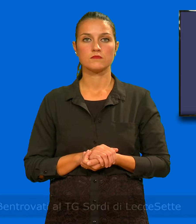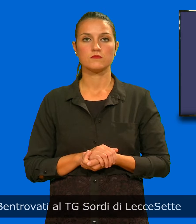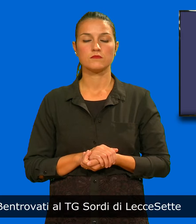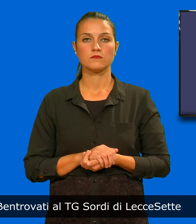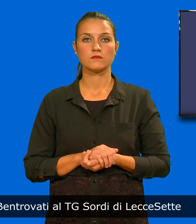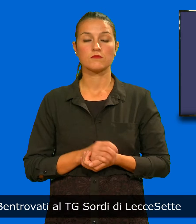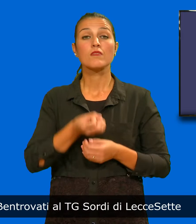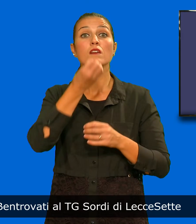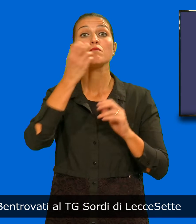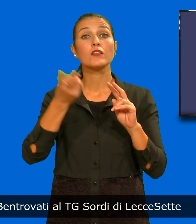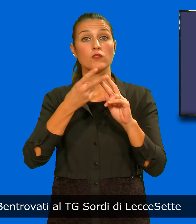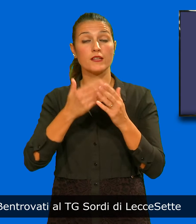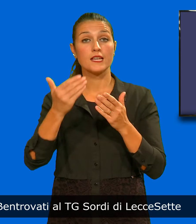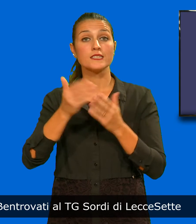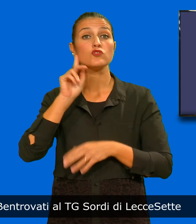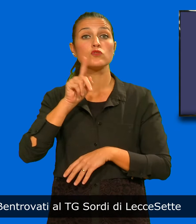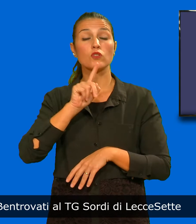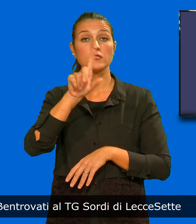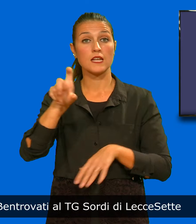Ben trovati al Tg Sordi di Lecce 7.